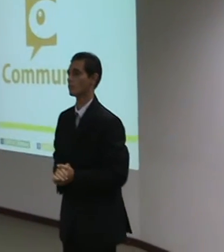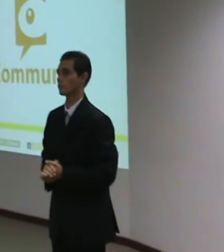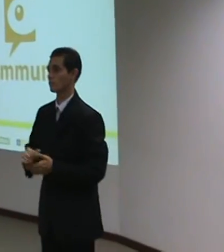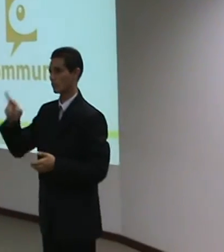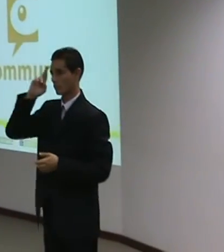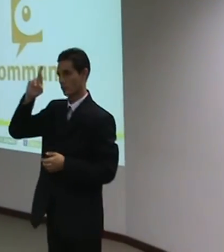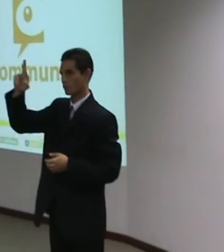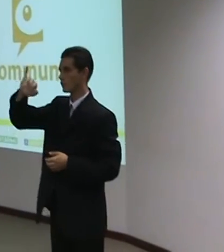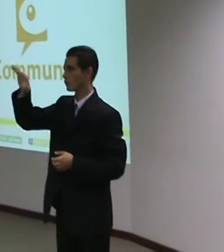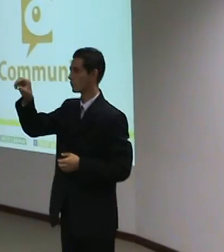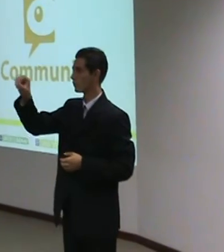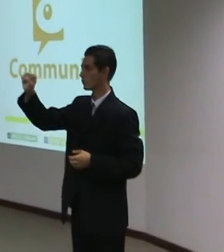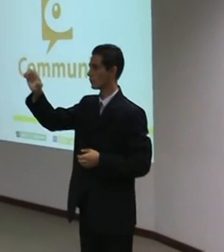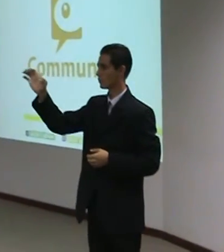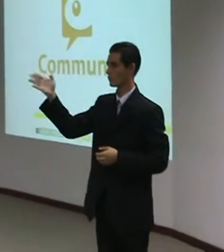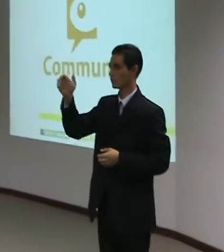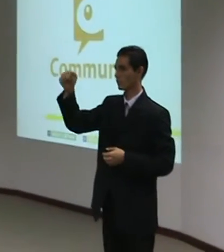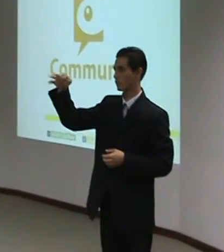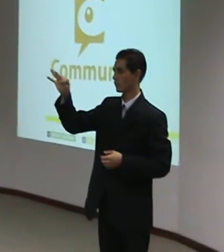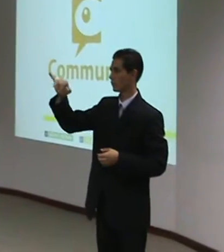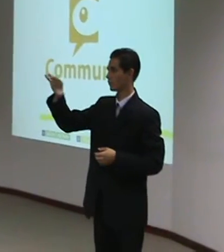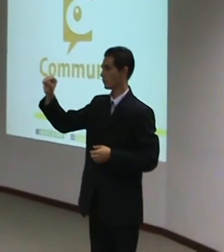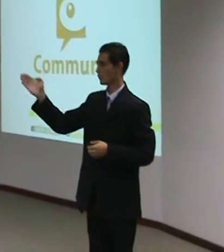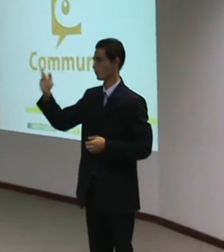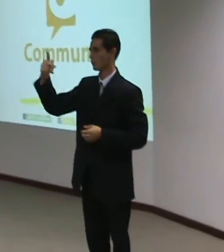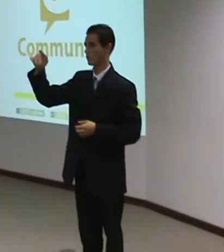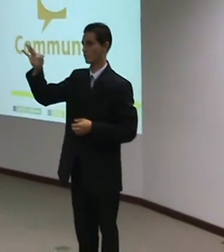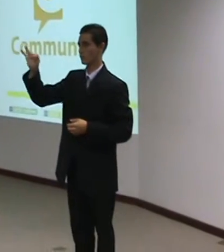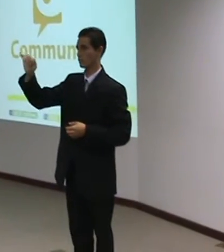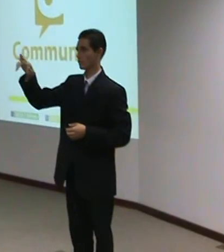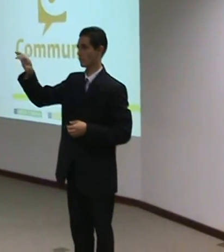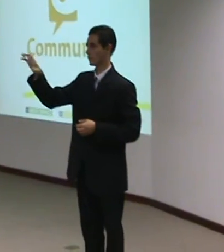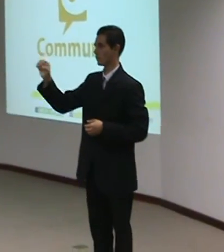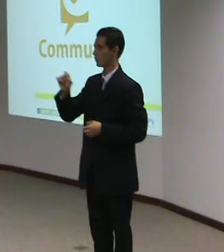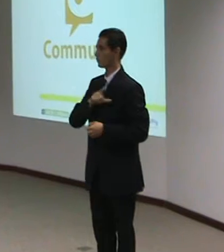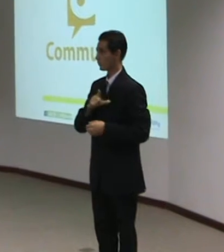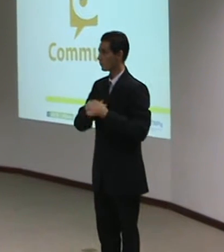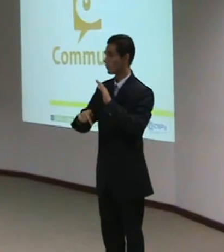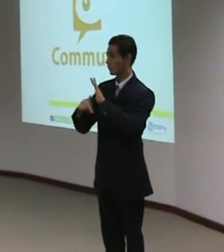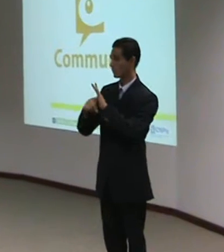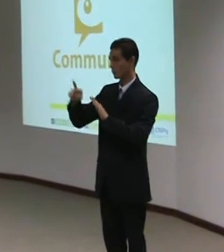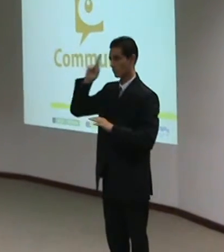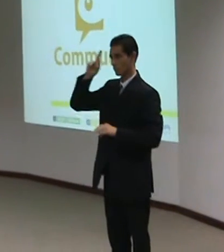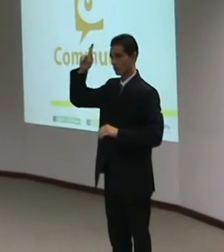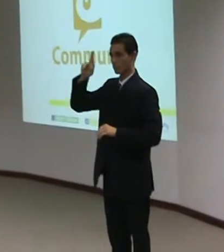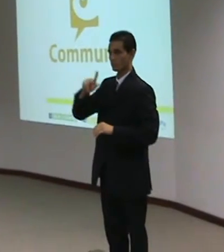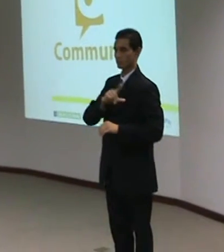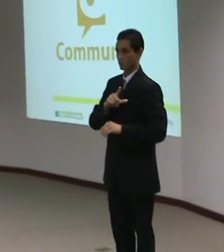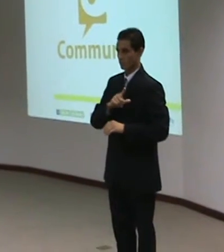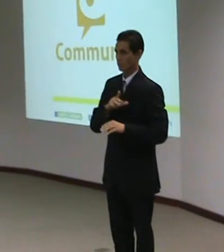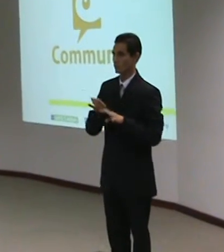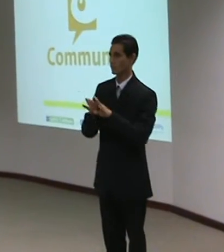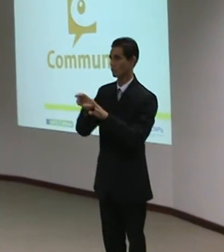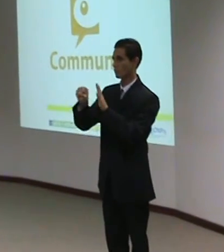José Antônio Fares Diretor Superintendente do SESI Sr. Alisson Amorim